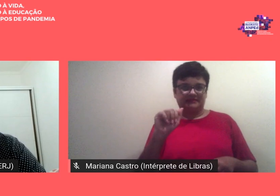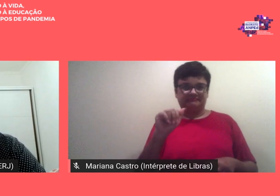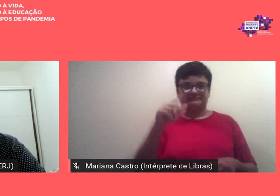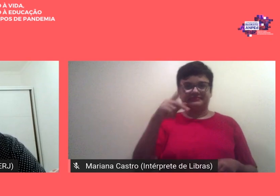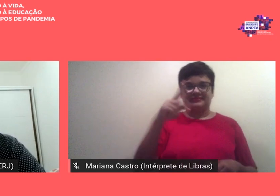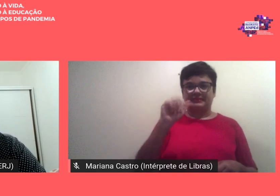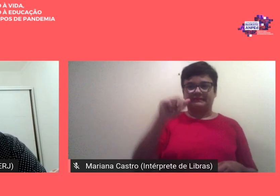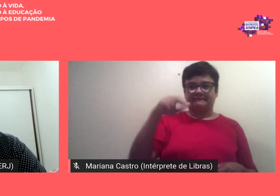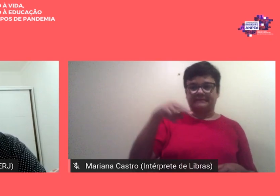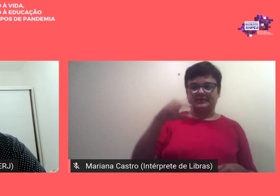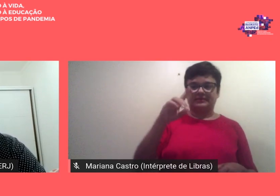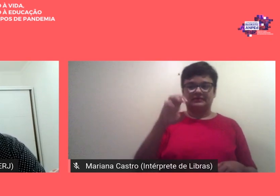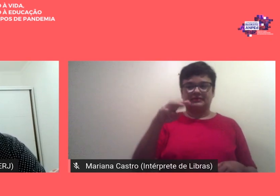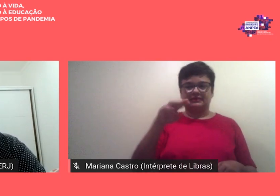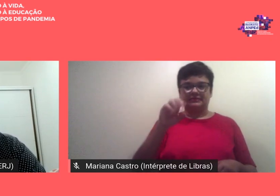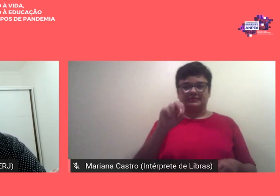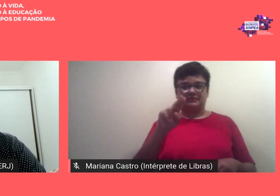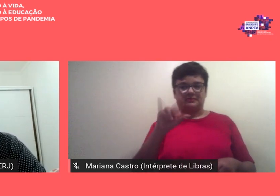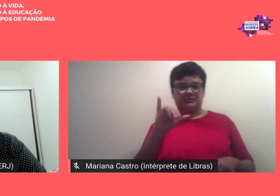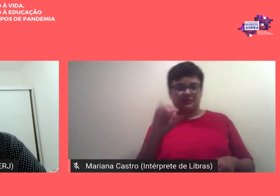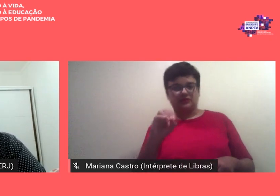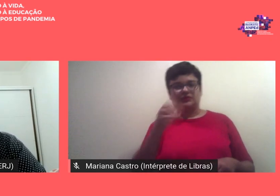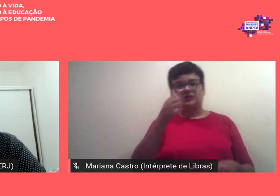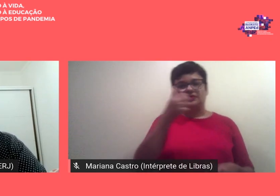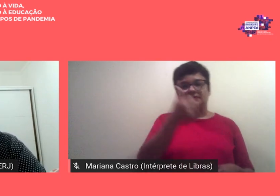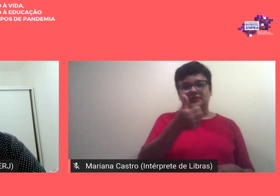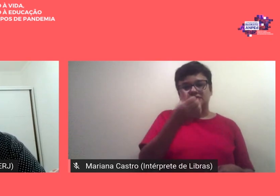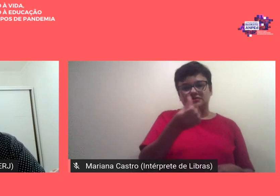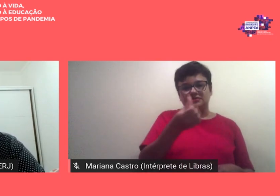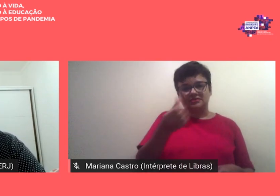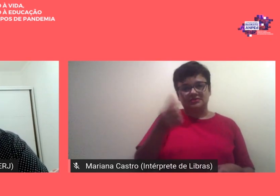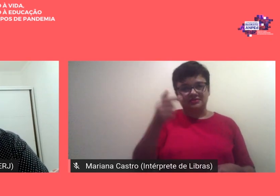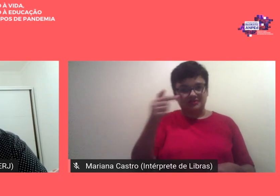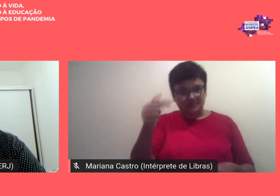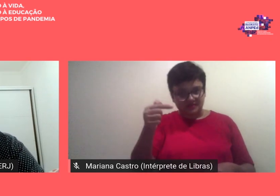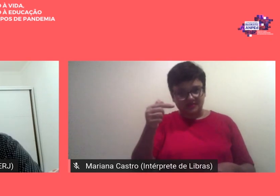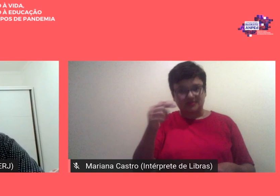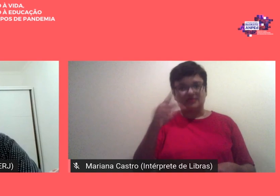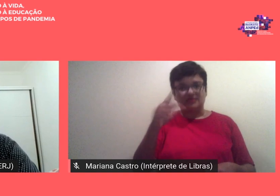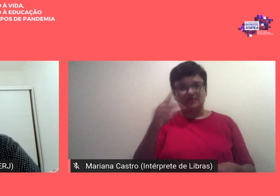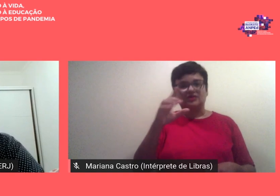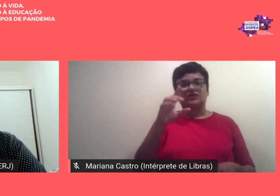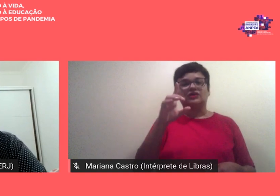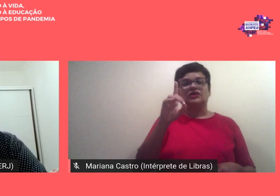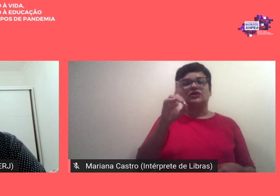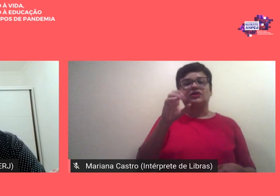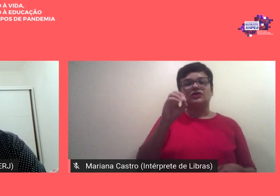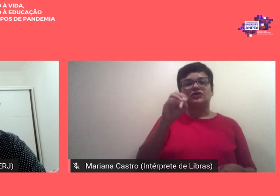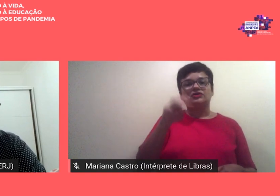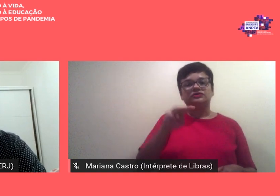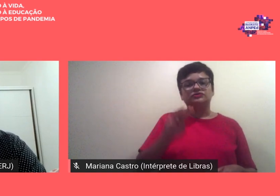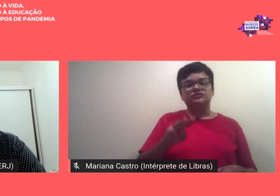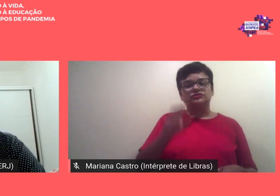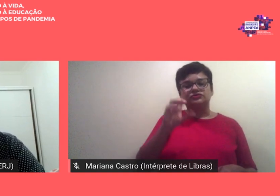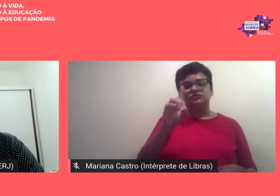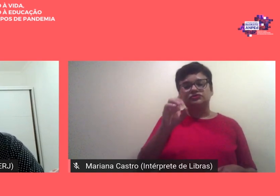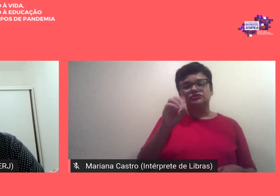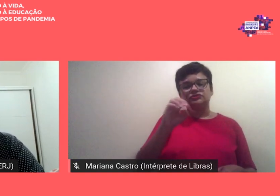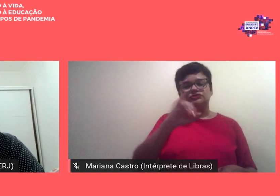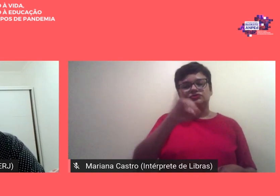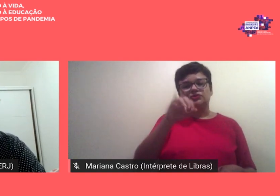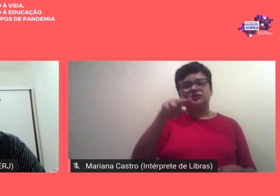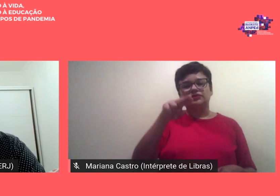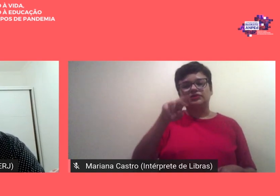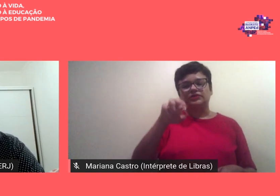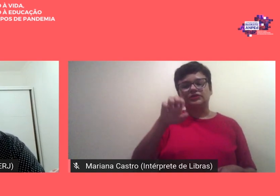1667 por John Milton em um livro escrito em inglês